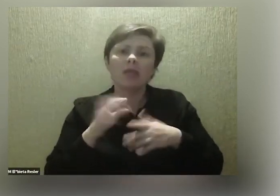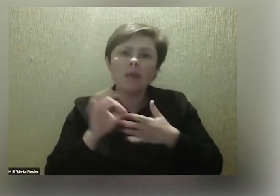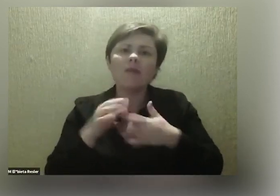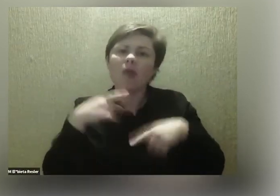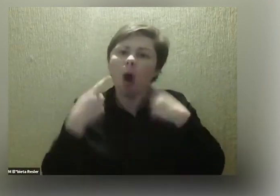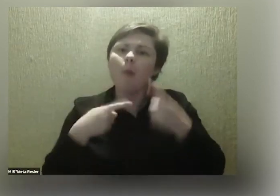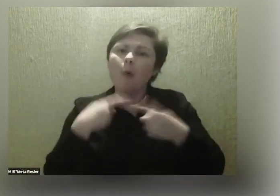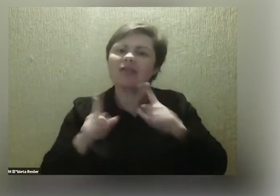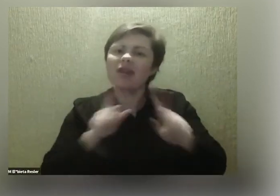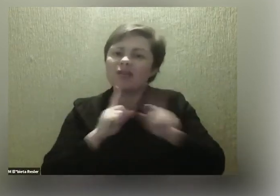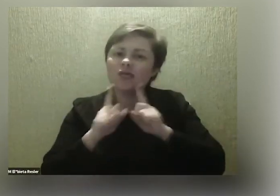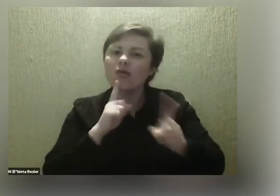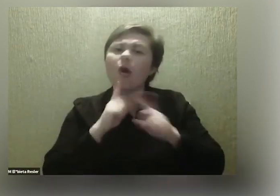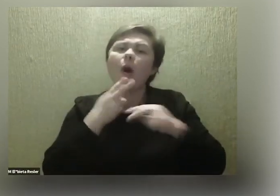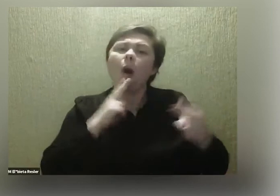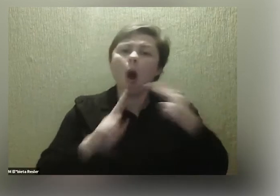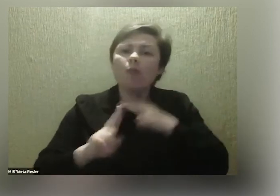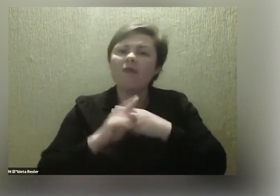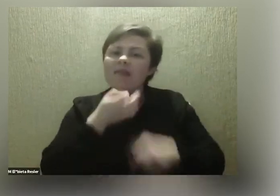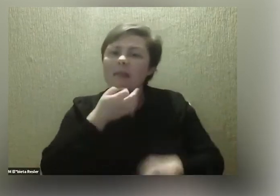być, rozmawiać, odpowiadać na pytania.